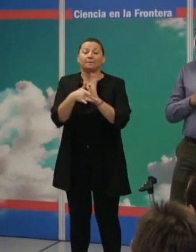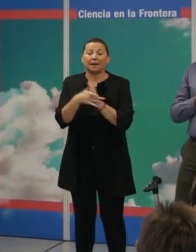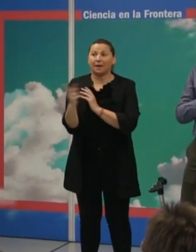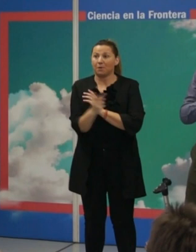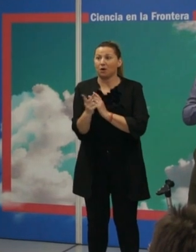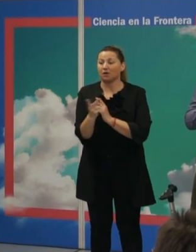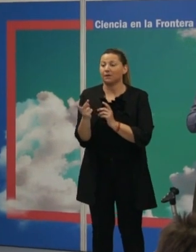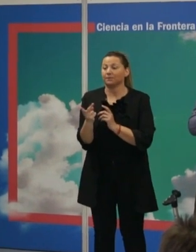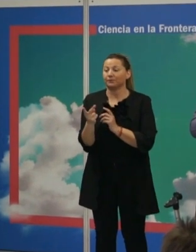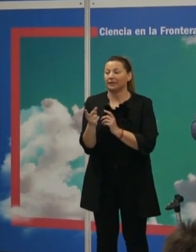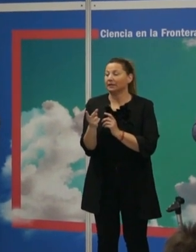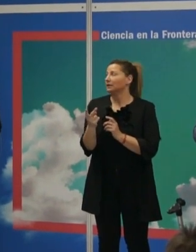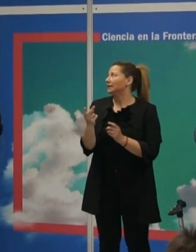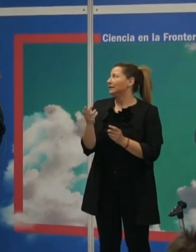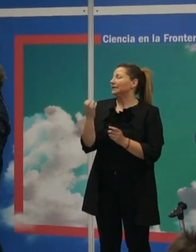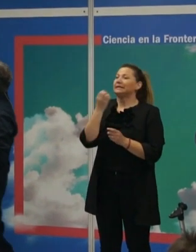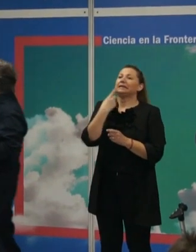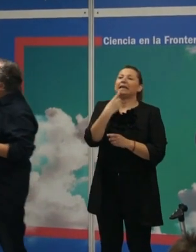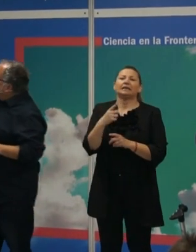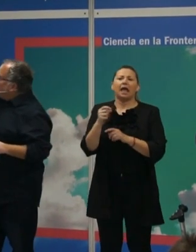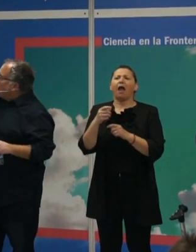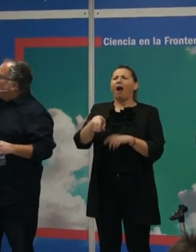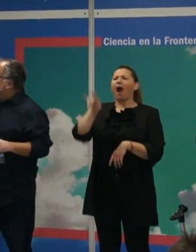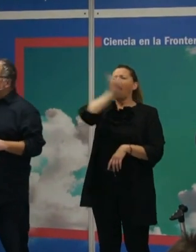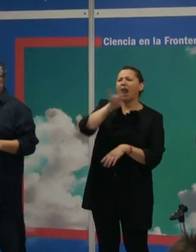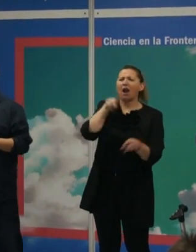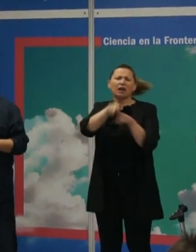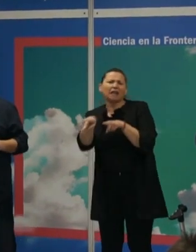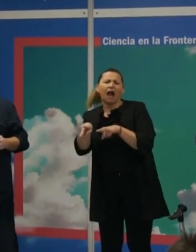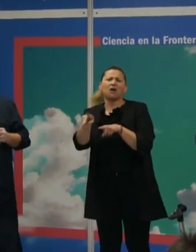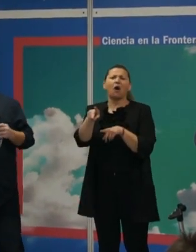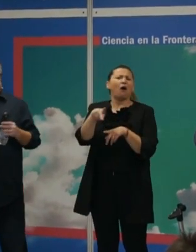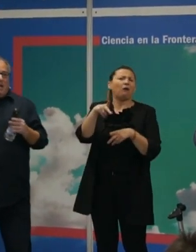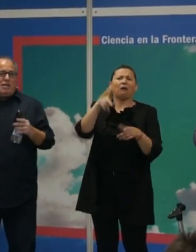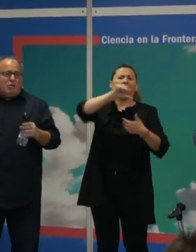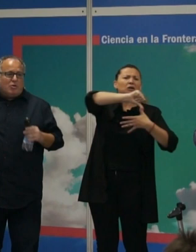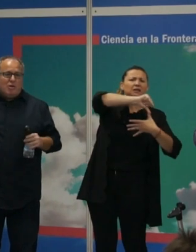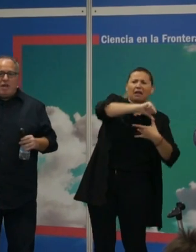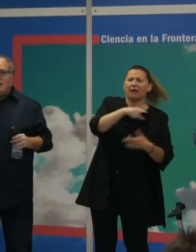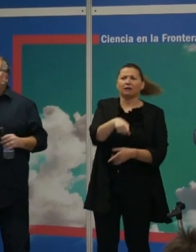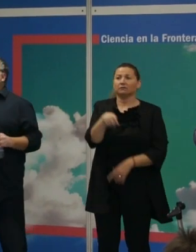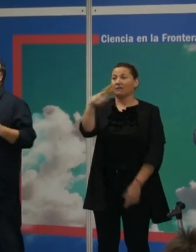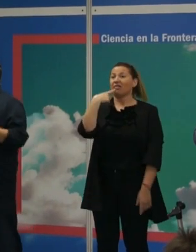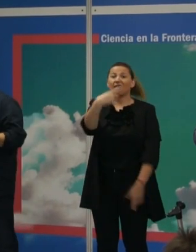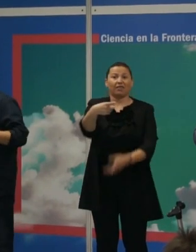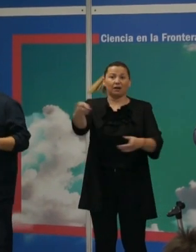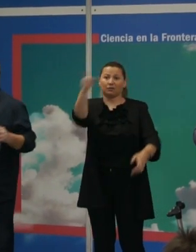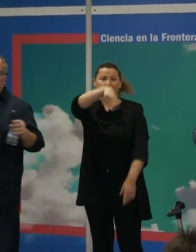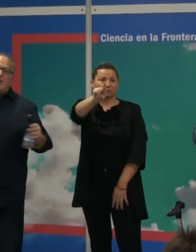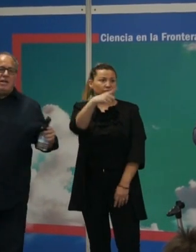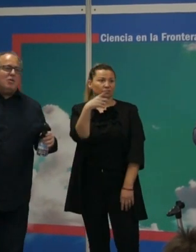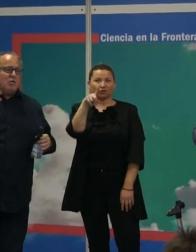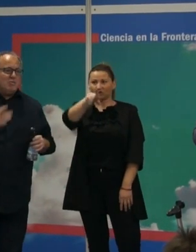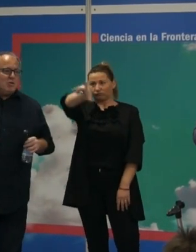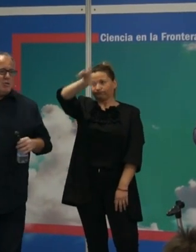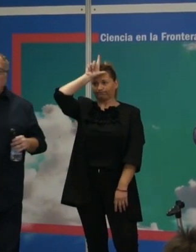despectiva, los dicen inmigrantes, negros, moros, gitanos, sudacas, decirles que son unos ignorantes, porque si hoy se hicieran un